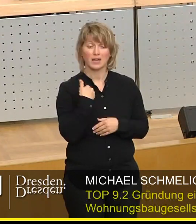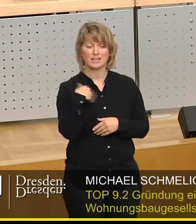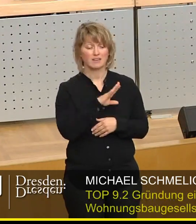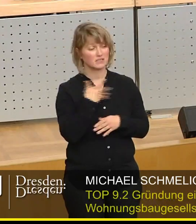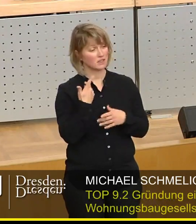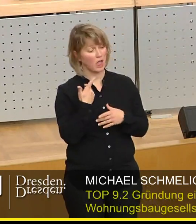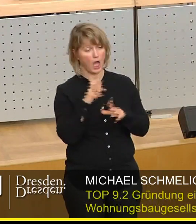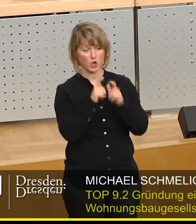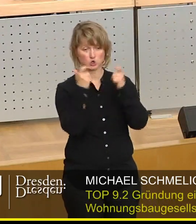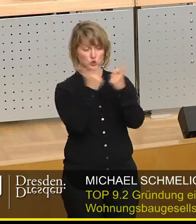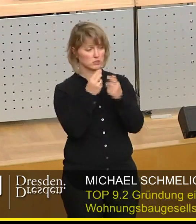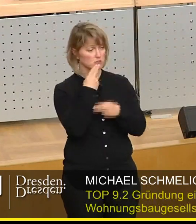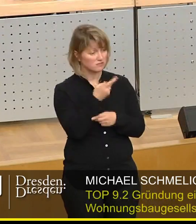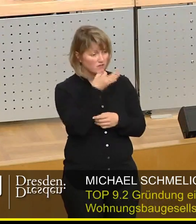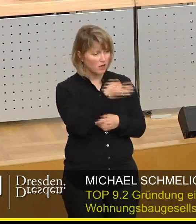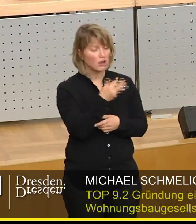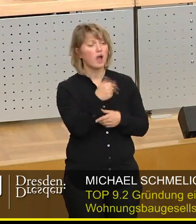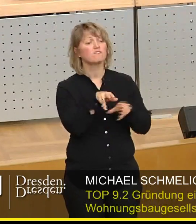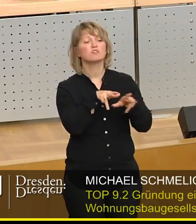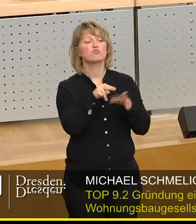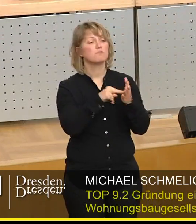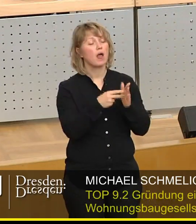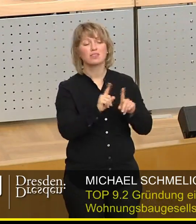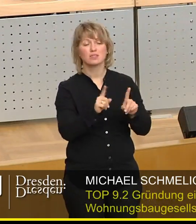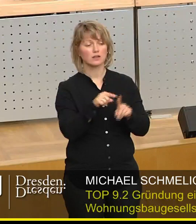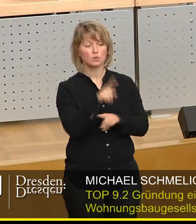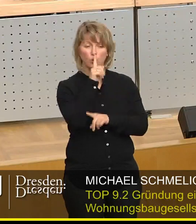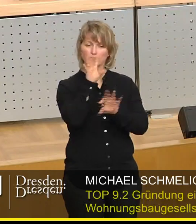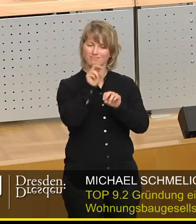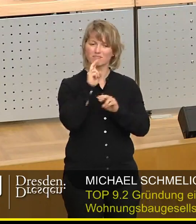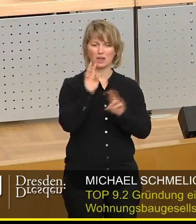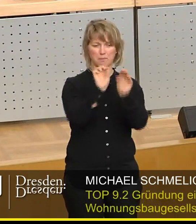beantwortet. Das ist kein Wirtschaftsplan. Das ist eine Modellrechnung.